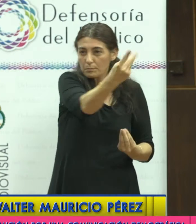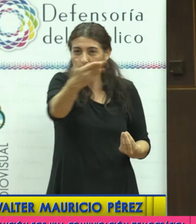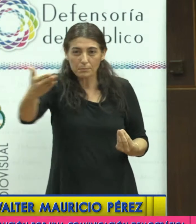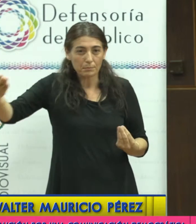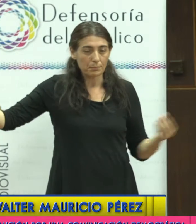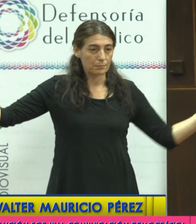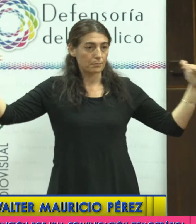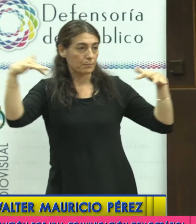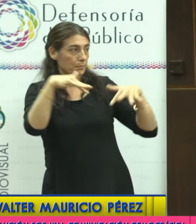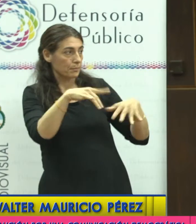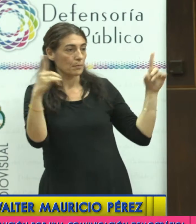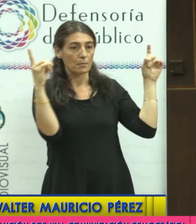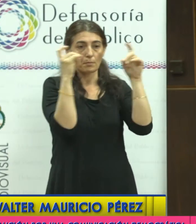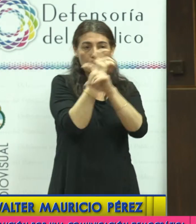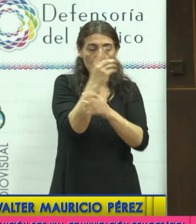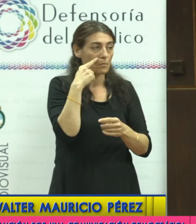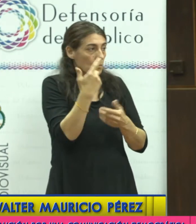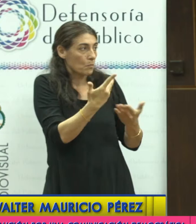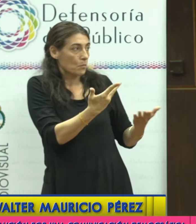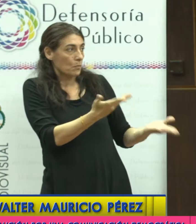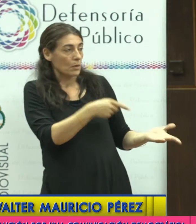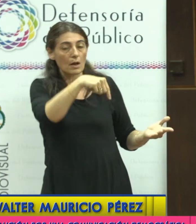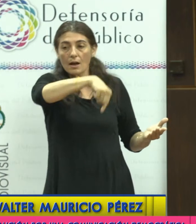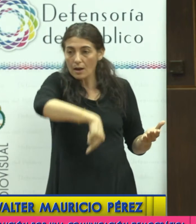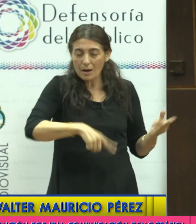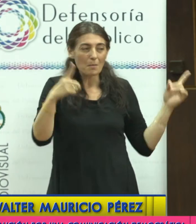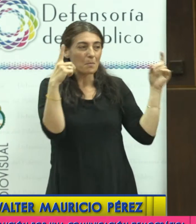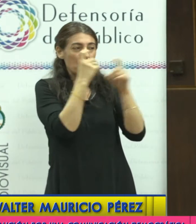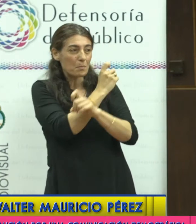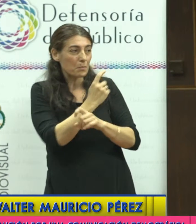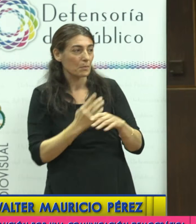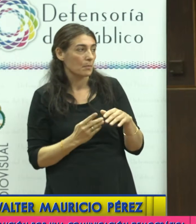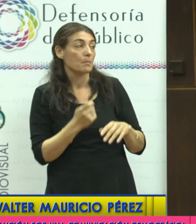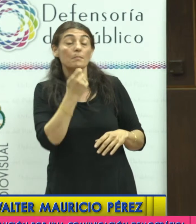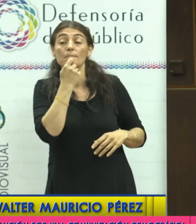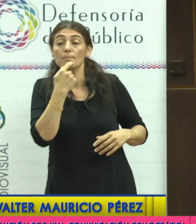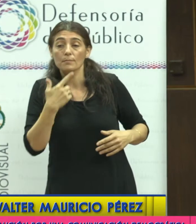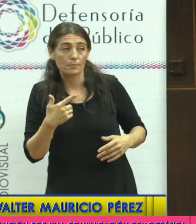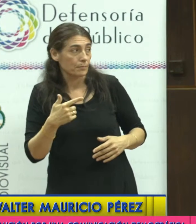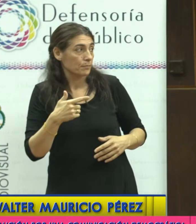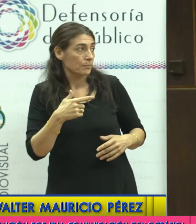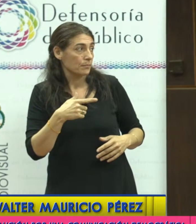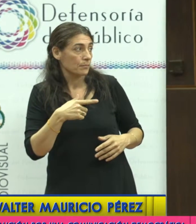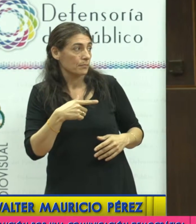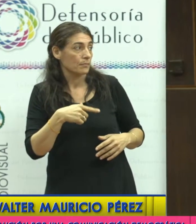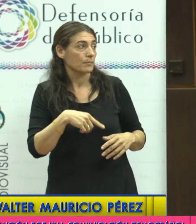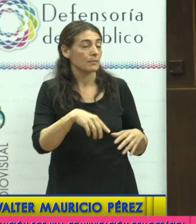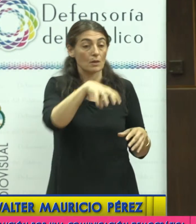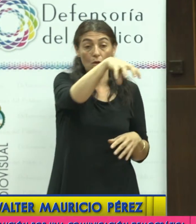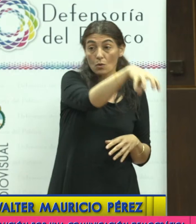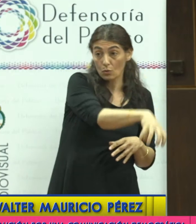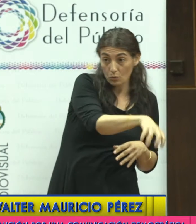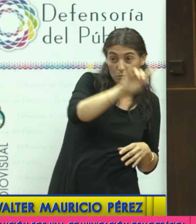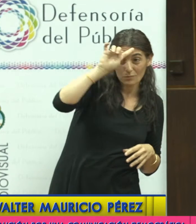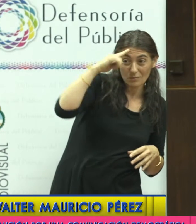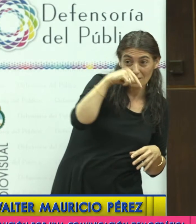planteando los problemas, pero acá hemos tenido problemas y seguimos teniendo problemas con, por ejemplo, la falta de articulación entre esos organismos estatales